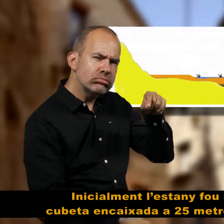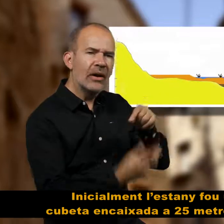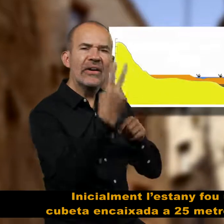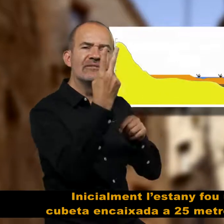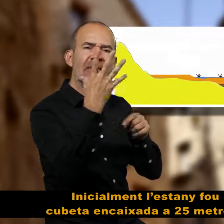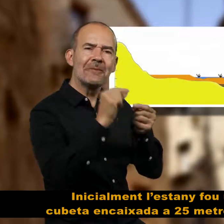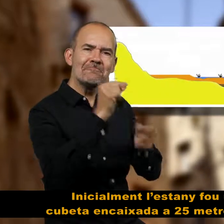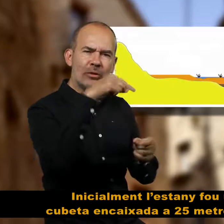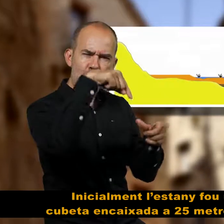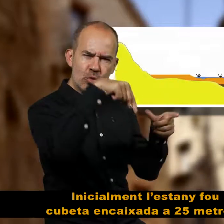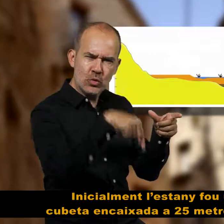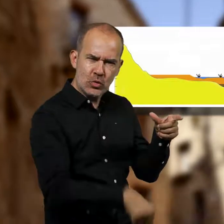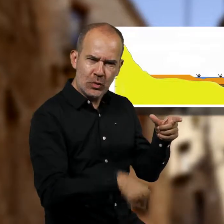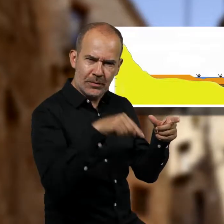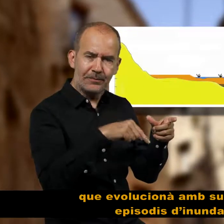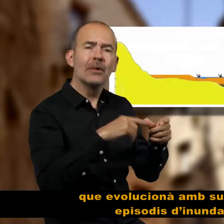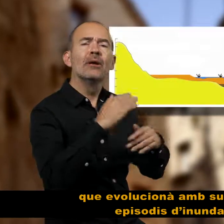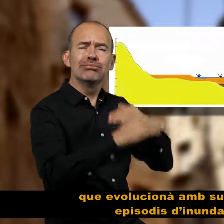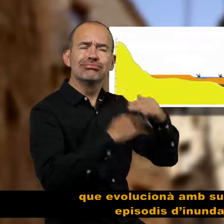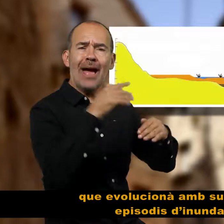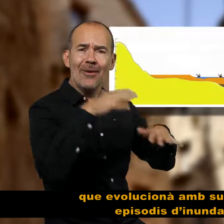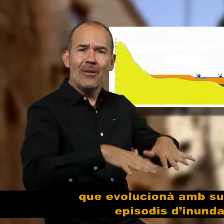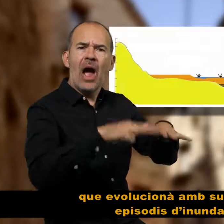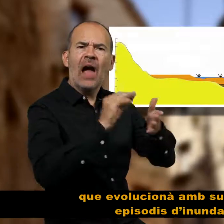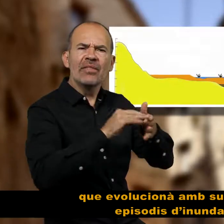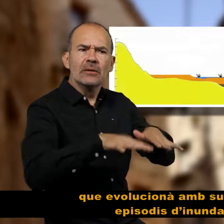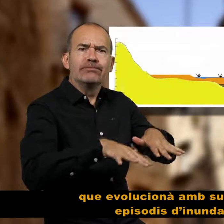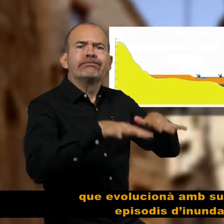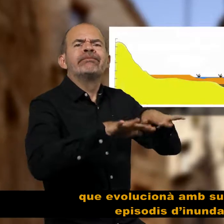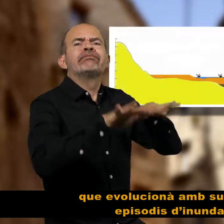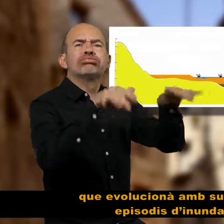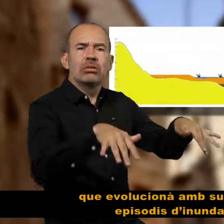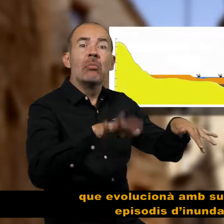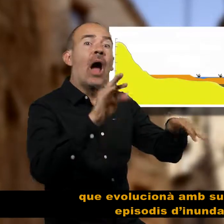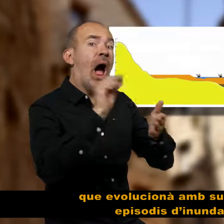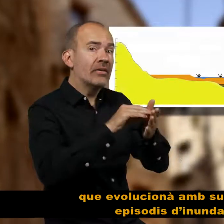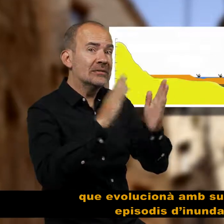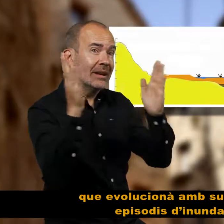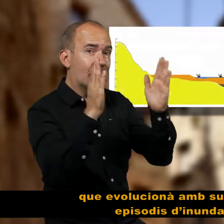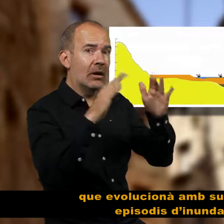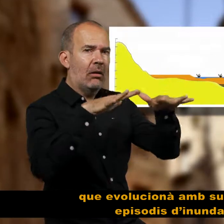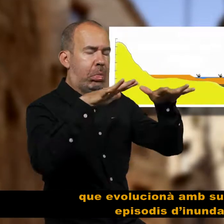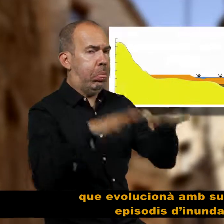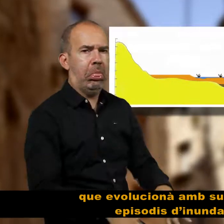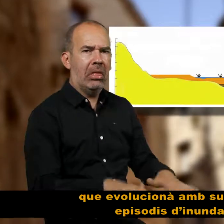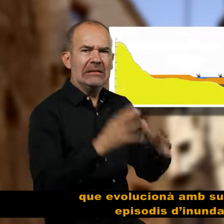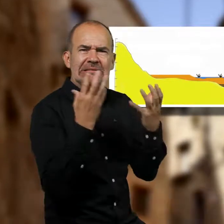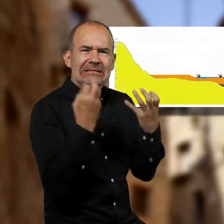Inicialment, l'Estany fa una petita cubeta encaixada a 25 metres de fundària, que evoluciona amb successius